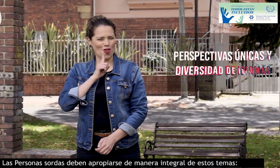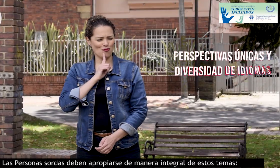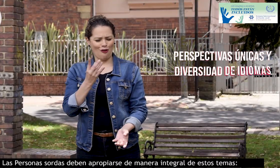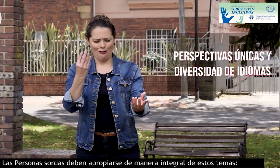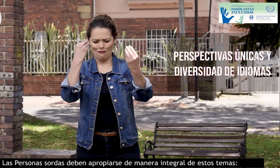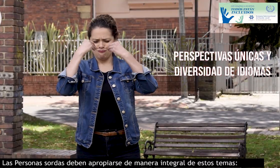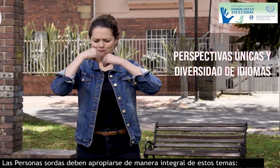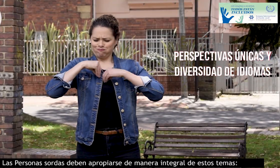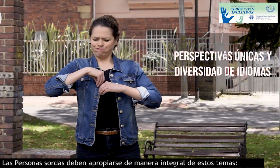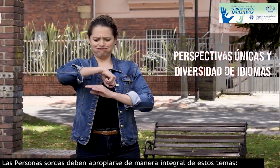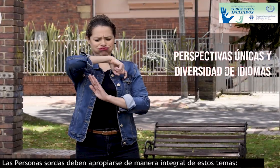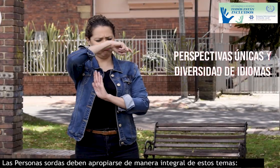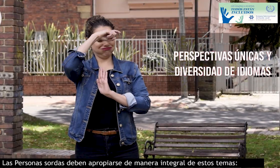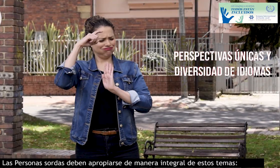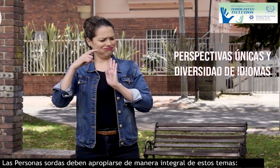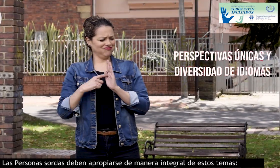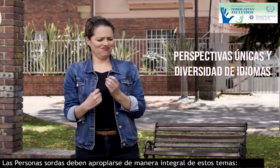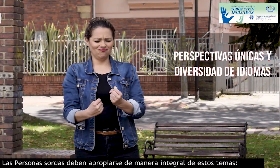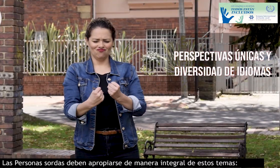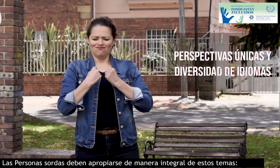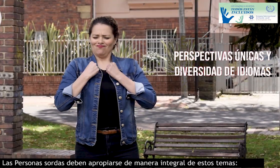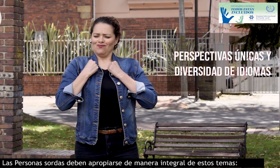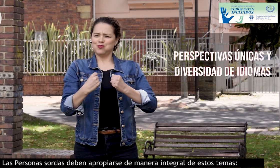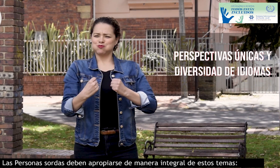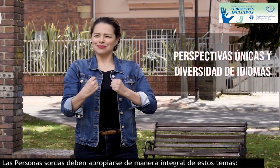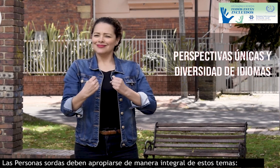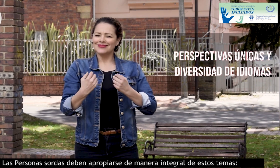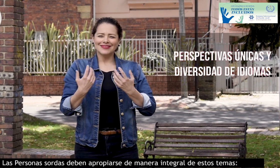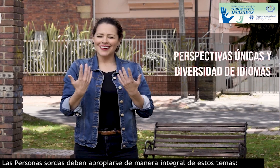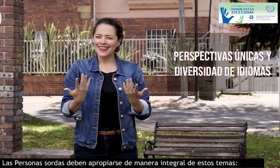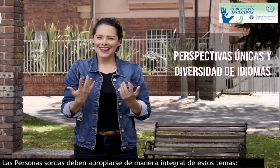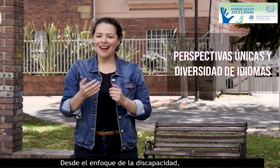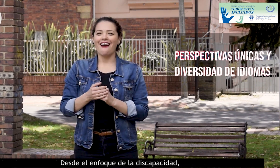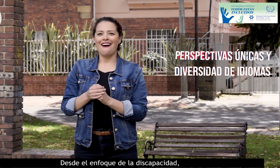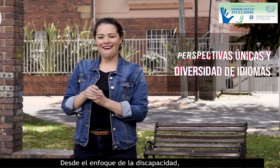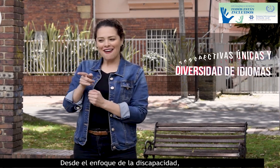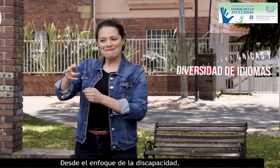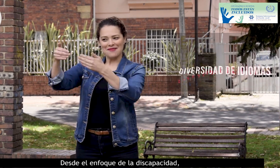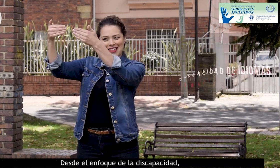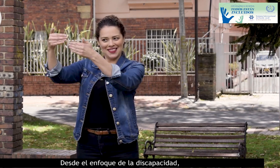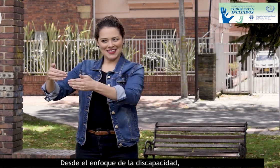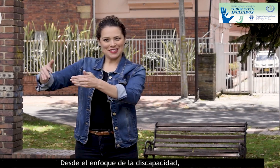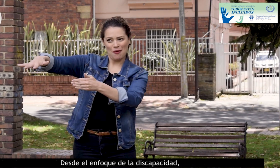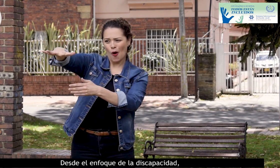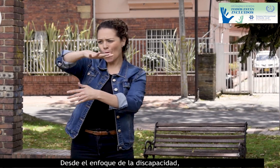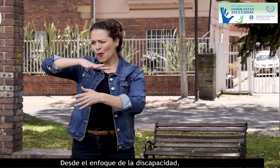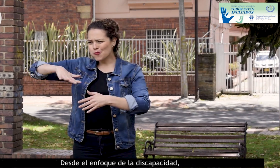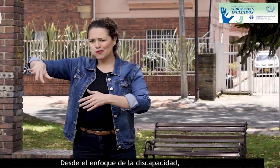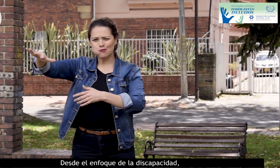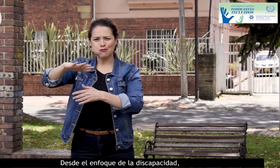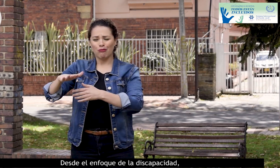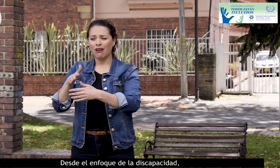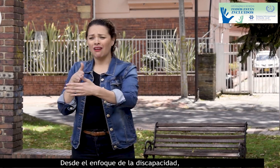sordas deben apropiarse de manera integral de estos temas. Desde el enfoque de la discapacidad,